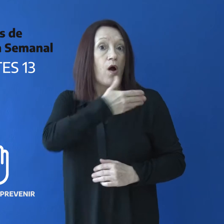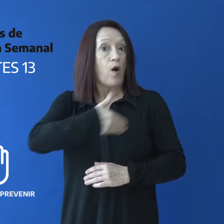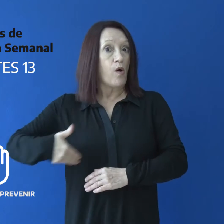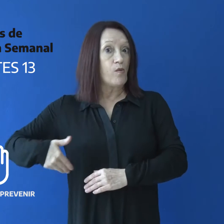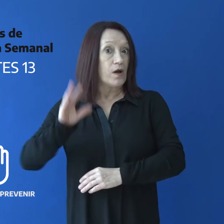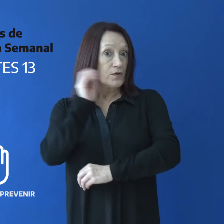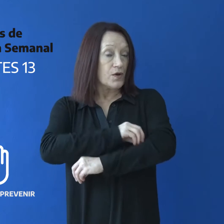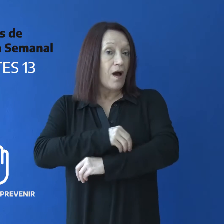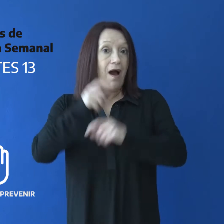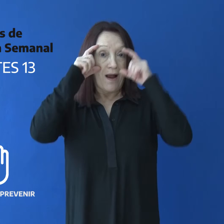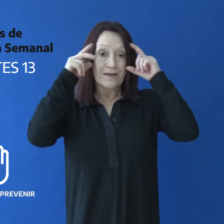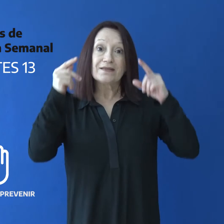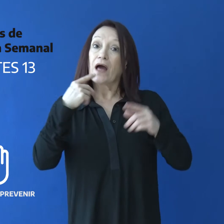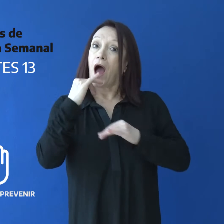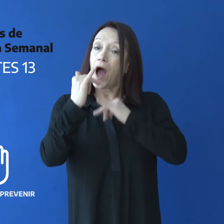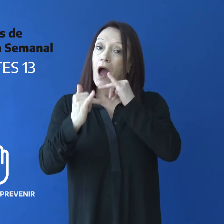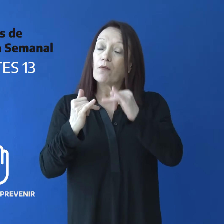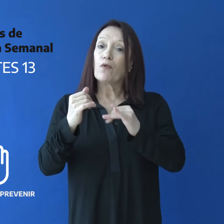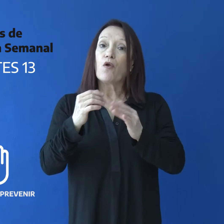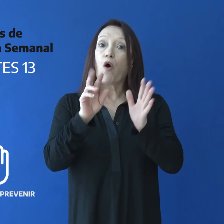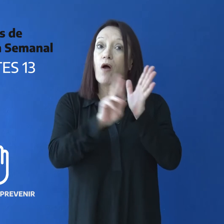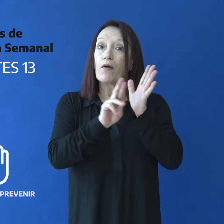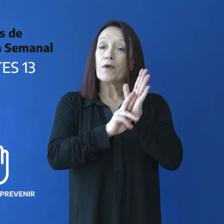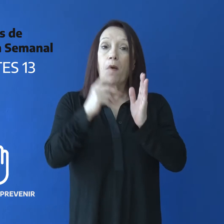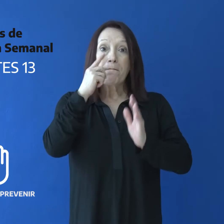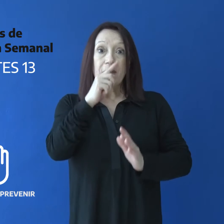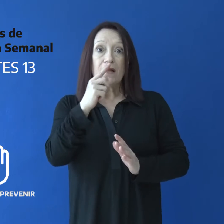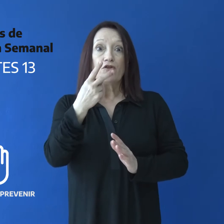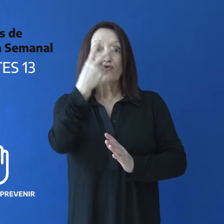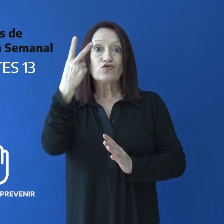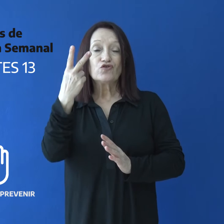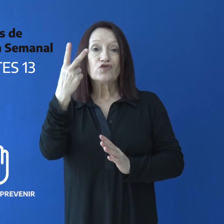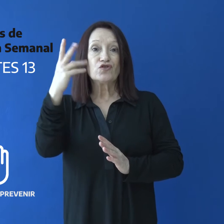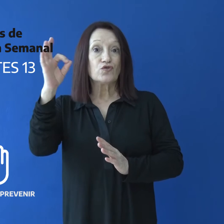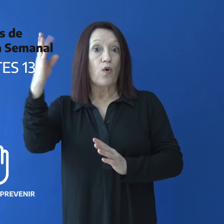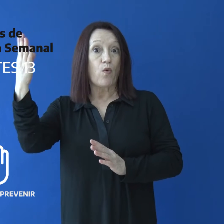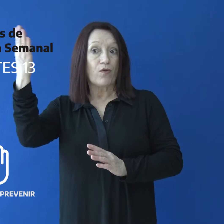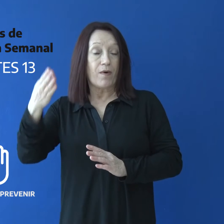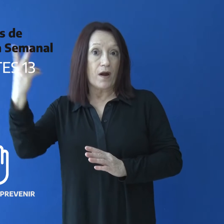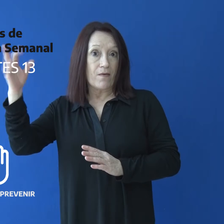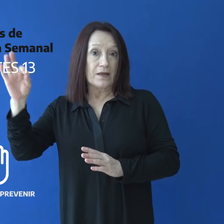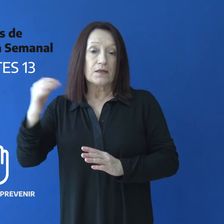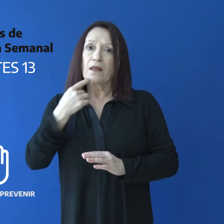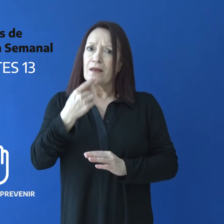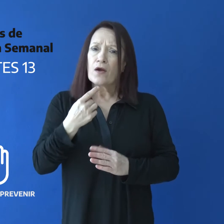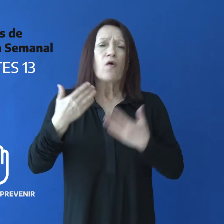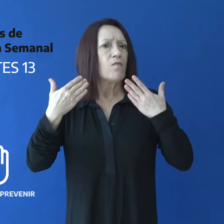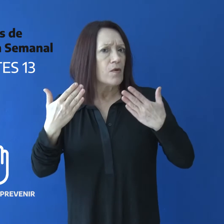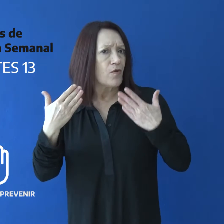refirió al nuevo decreto provincial 1204-20. Destacó el compromiso de los trabajadores